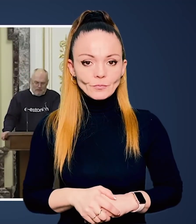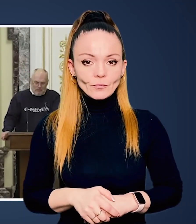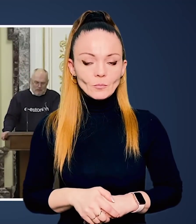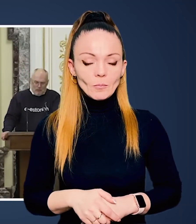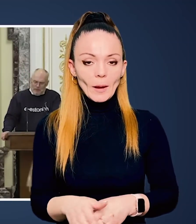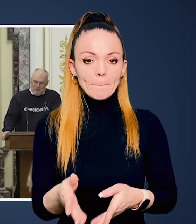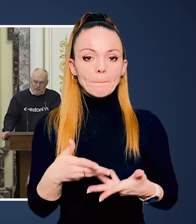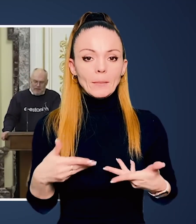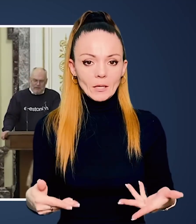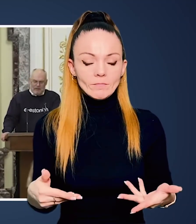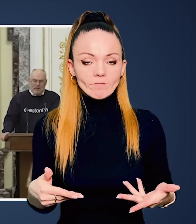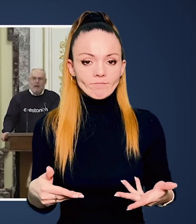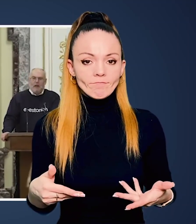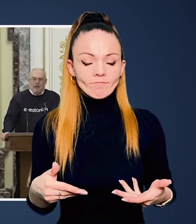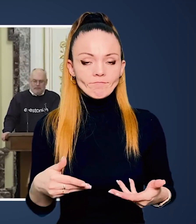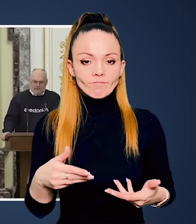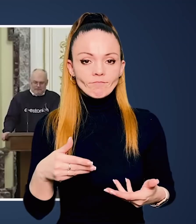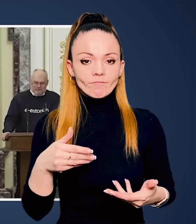націю.